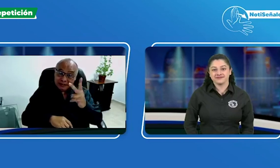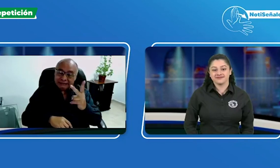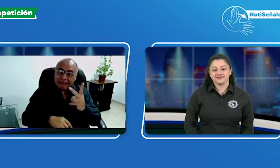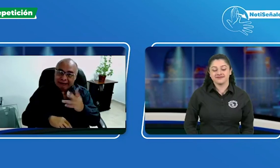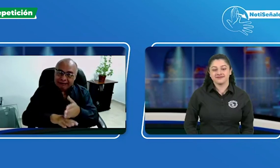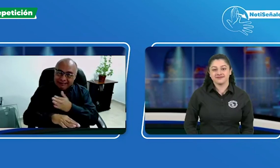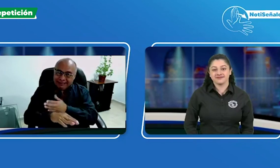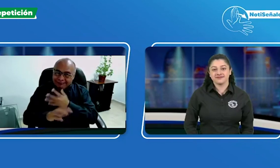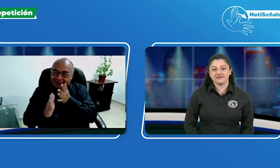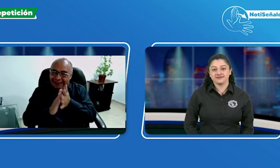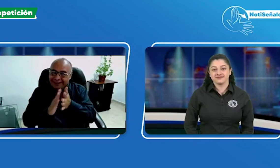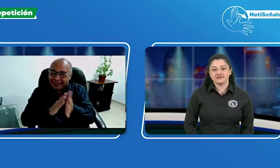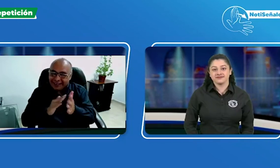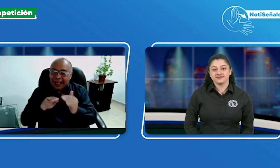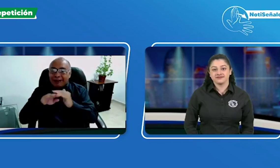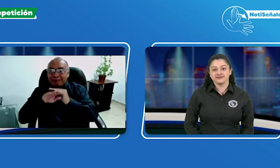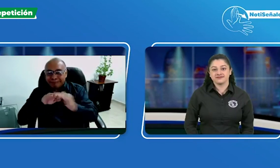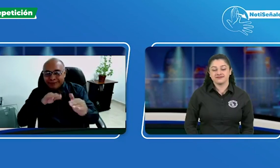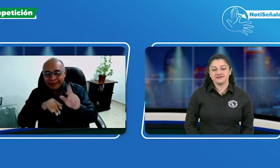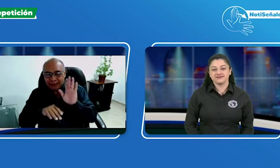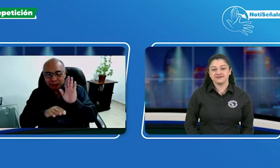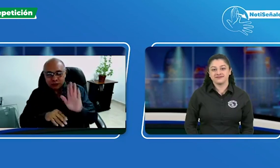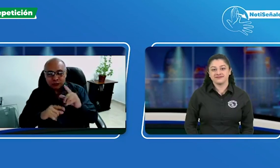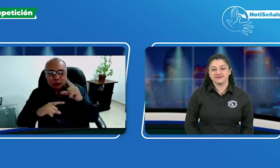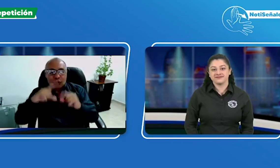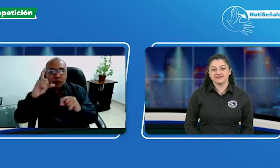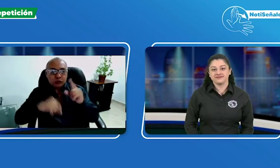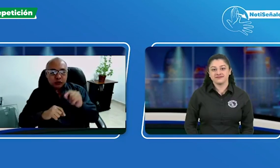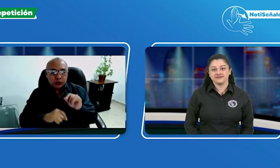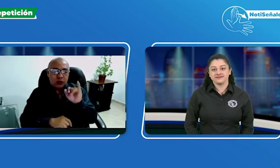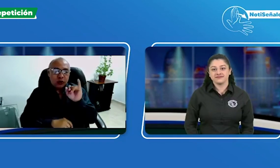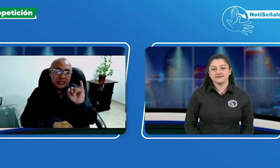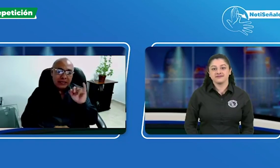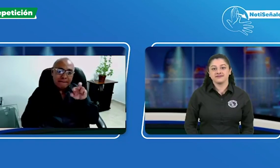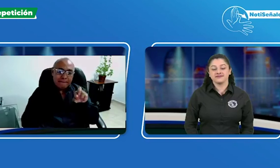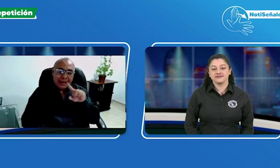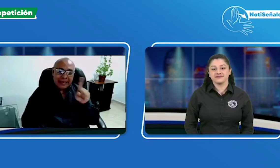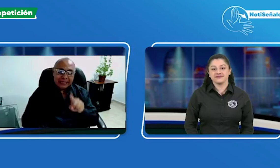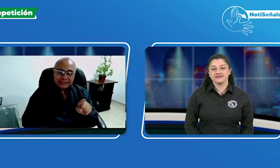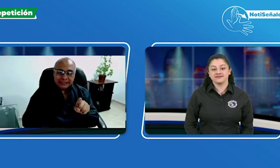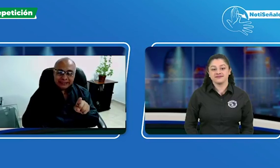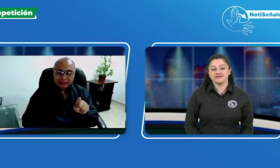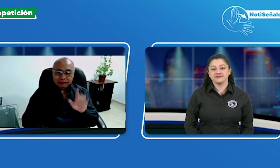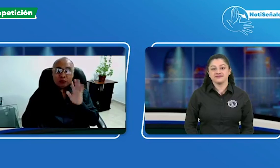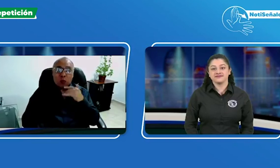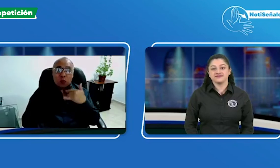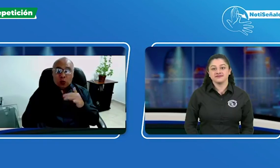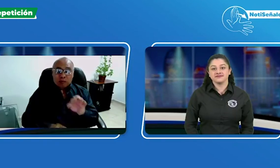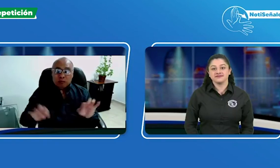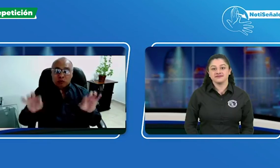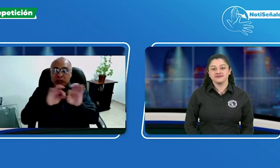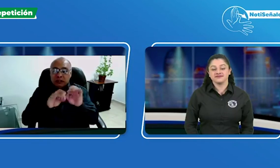Para este próximo viernes, pues como lo había comentado antes, tendremos una invitada de ColSubsidio IPS.